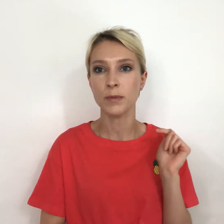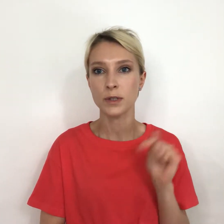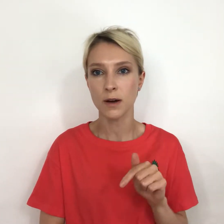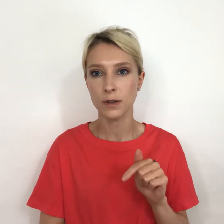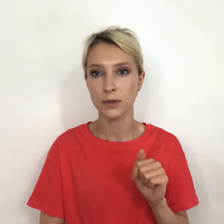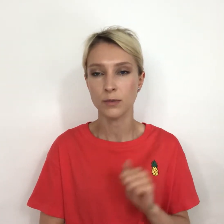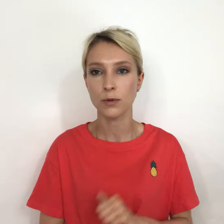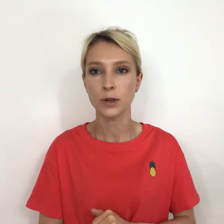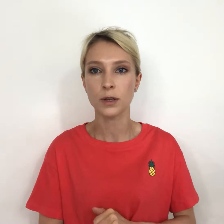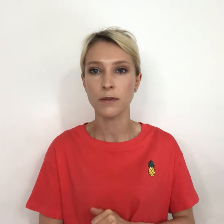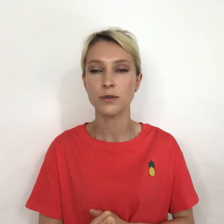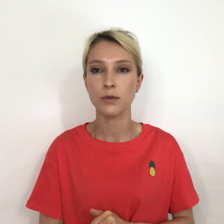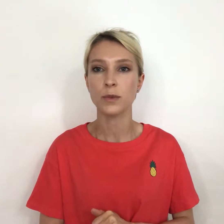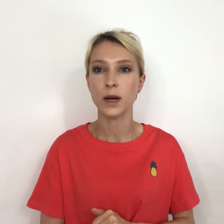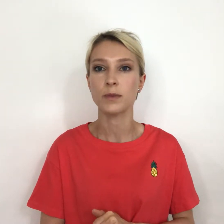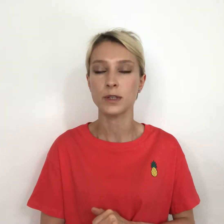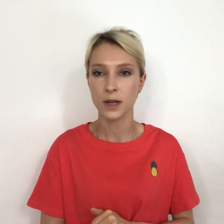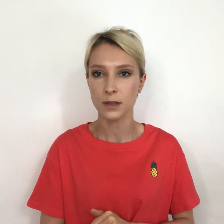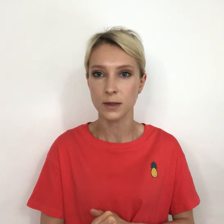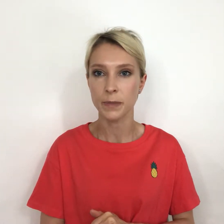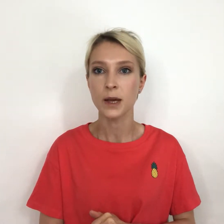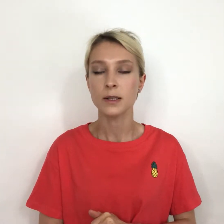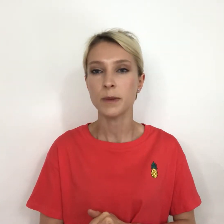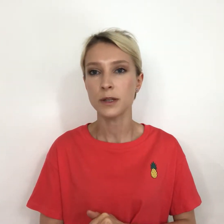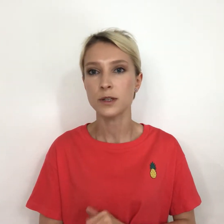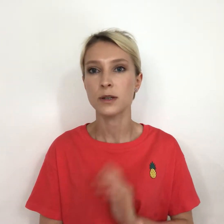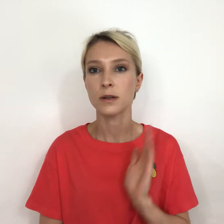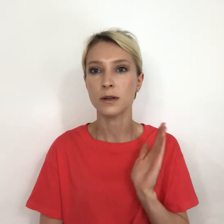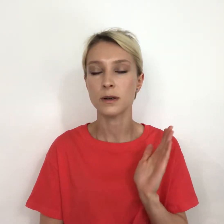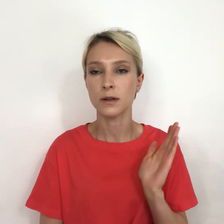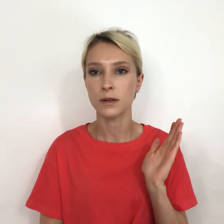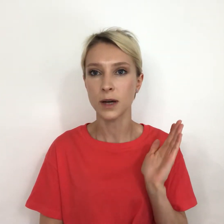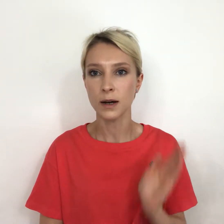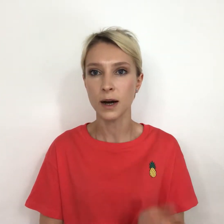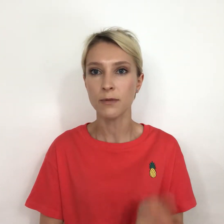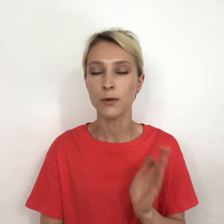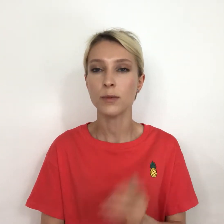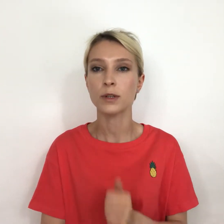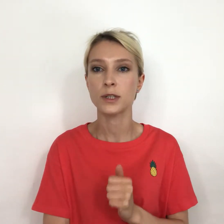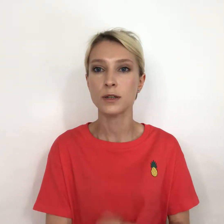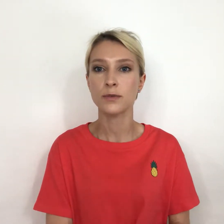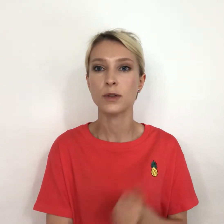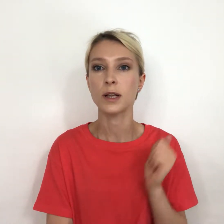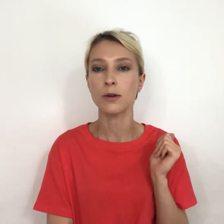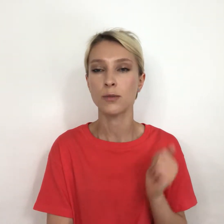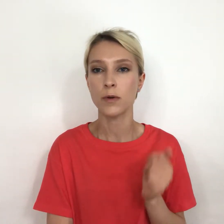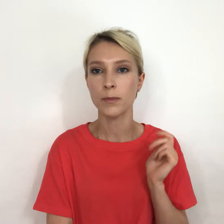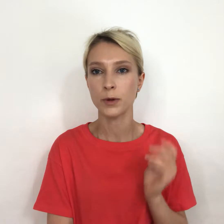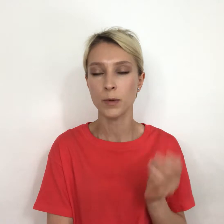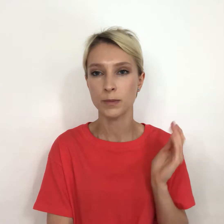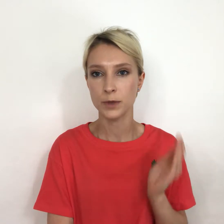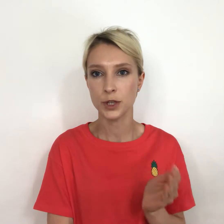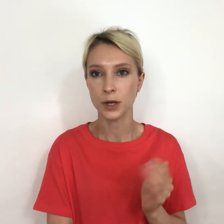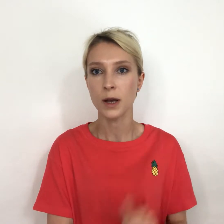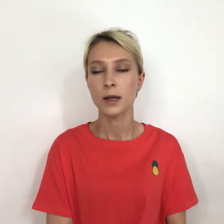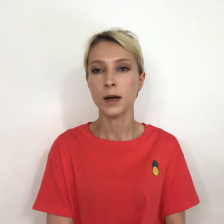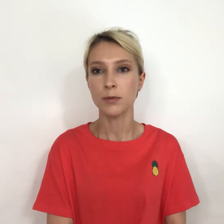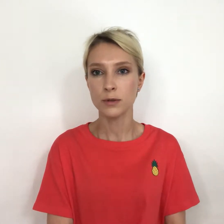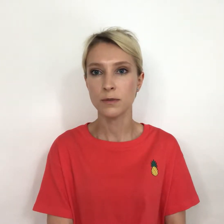представлены в этом уроке. Там все у меня объясняется. Смотрите, такая формула действует для любого приема пищи. Допустим,